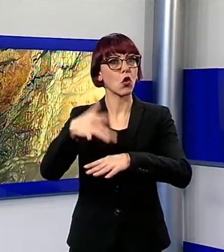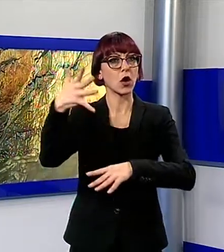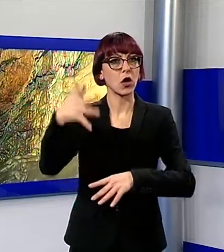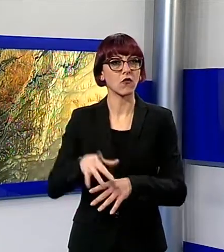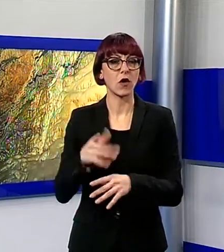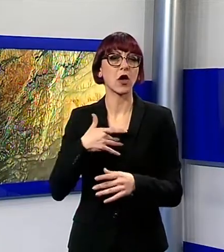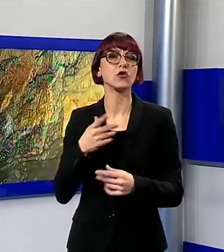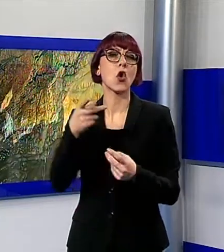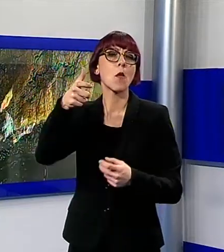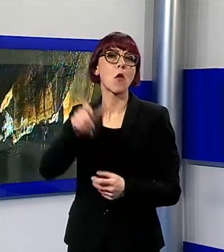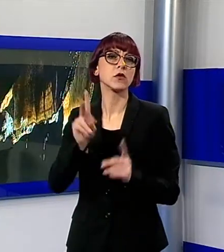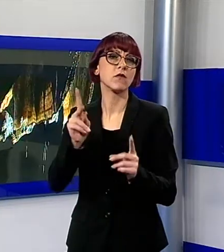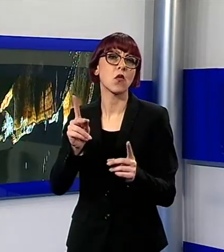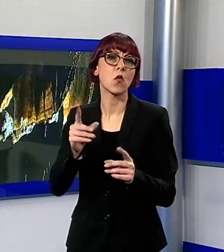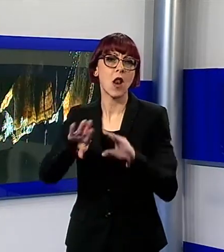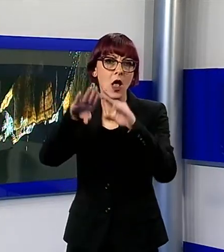emozioni uniche e indimenticabili.